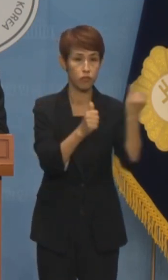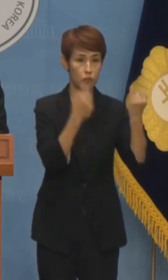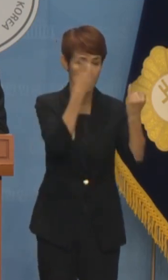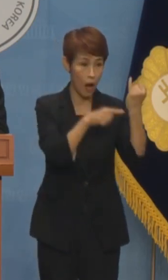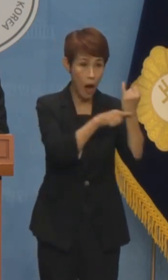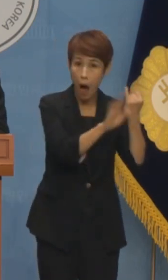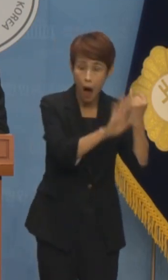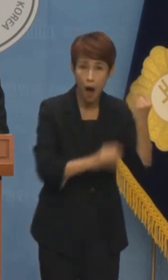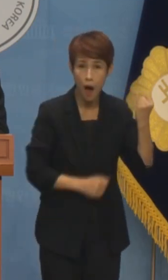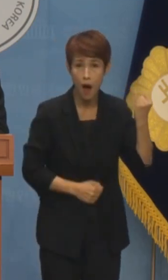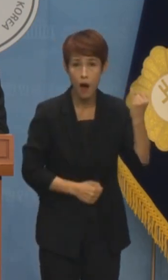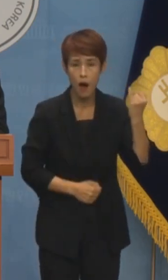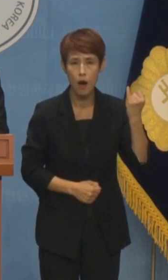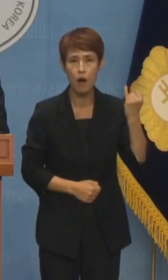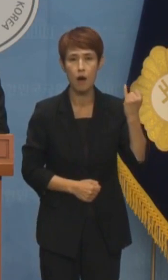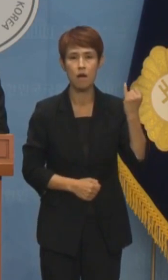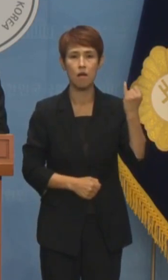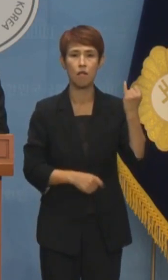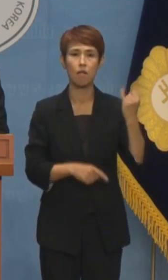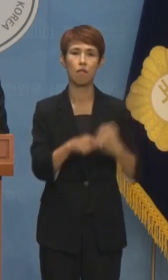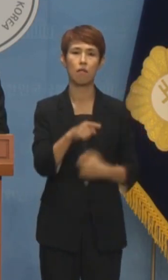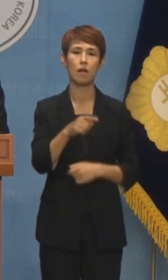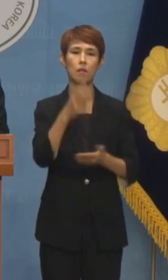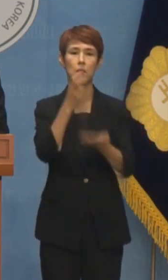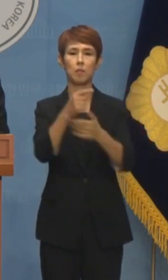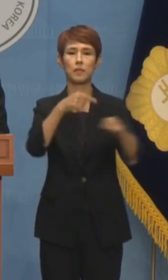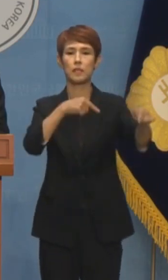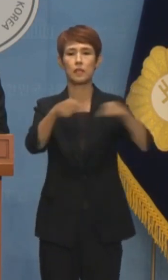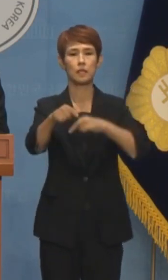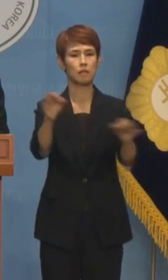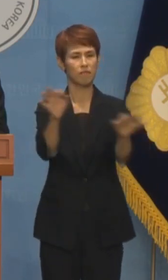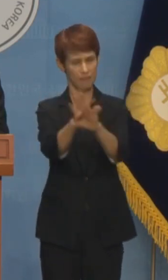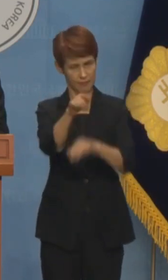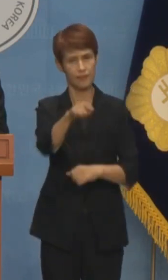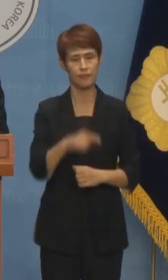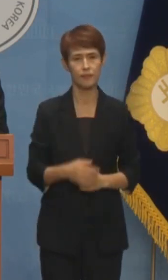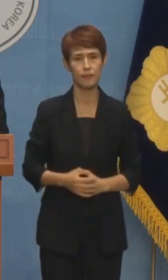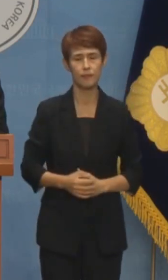명품백과 함께 법치가 사라진 것입니다.